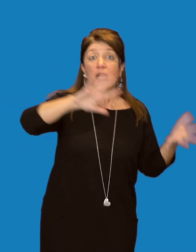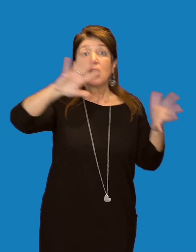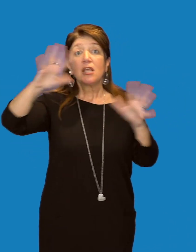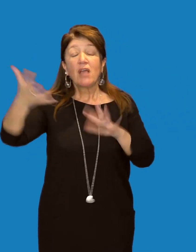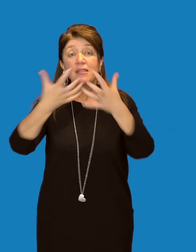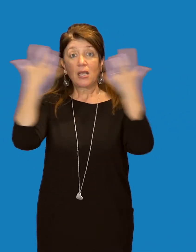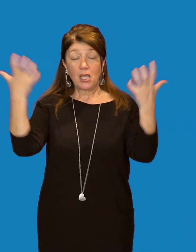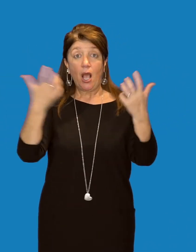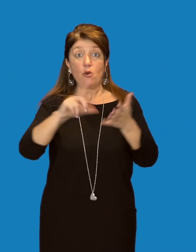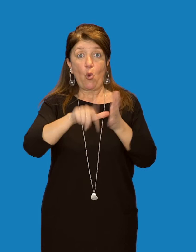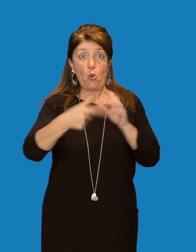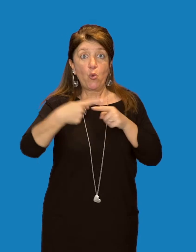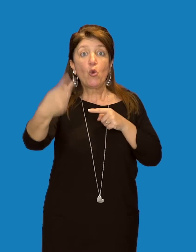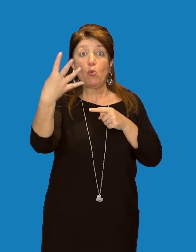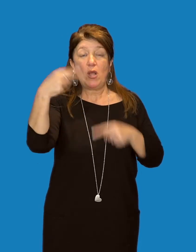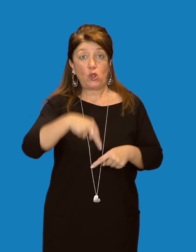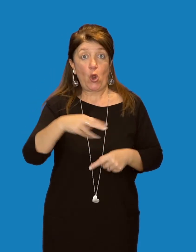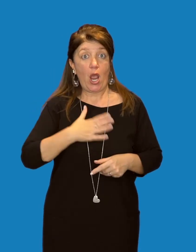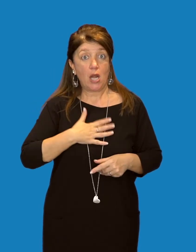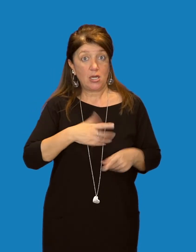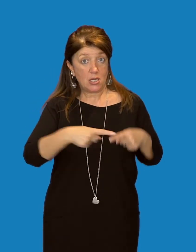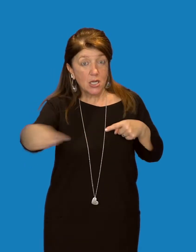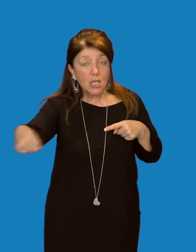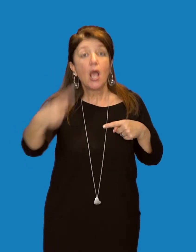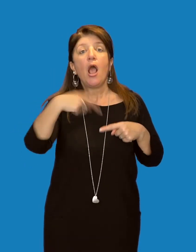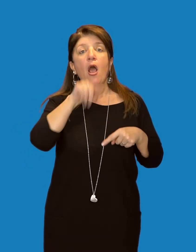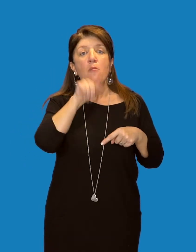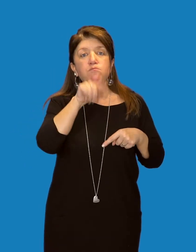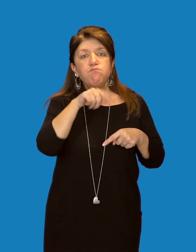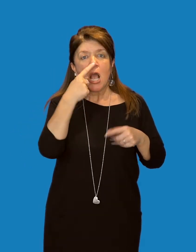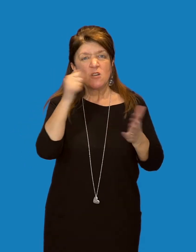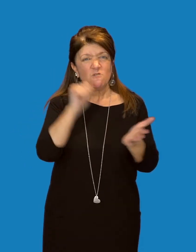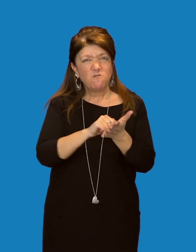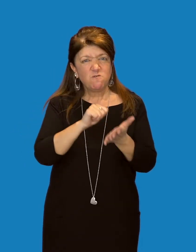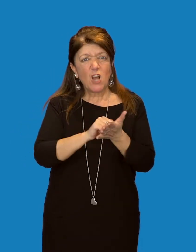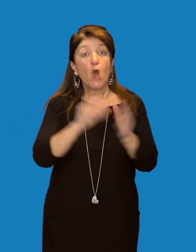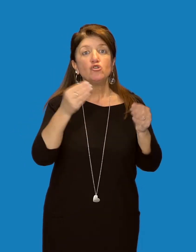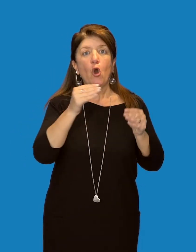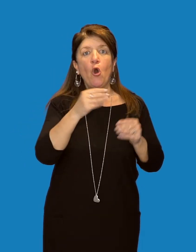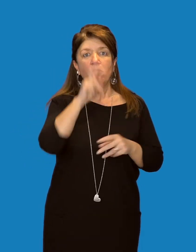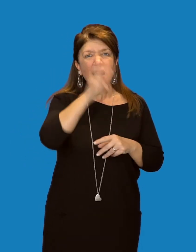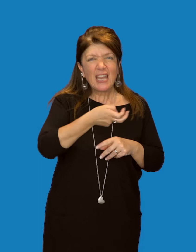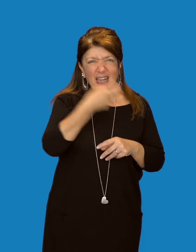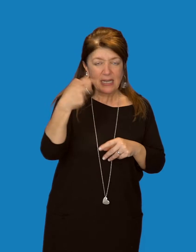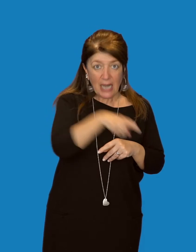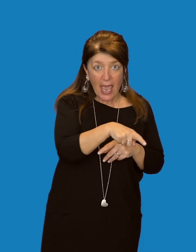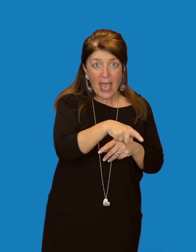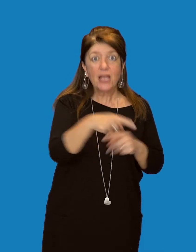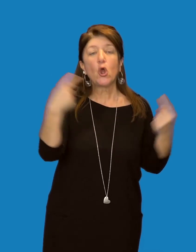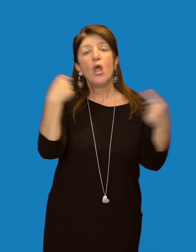Tutti hanno un becco forte e robusto, né rastro nei giovani e poi giallo con un'evidente macchia rossa